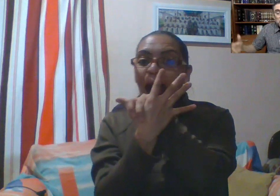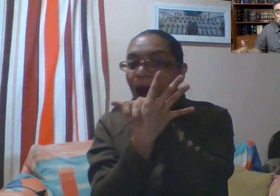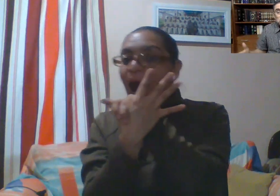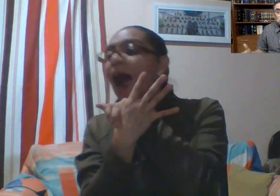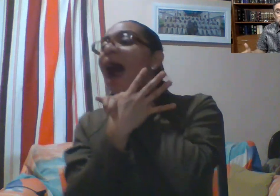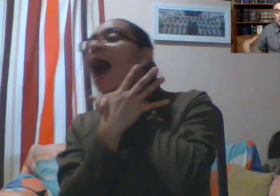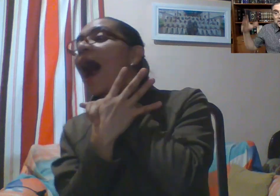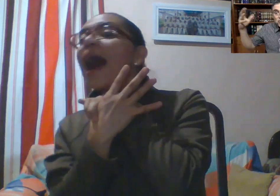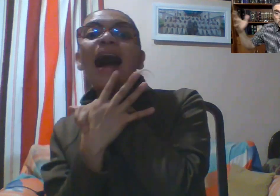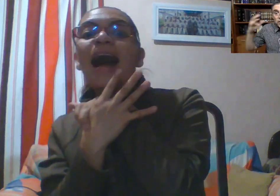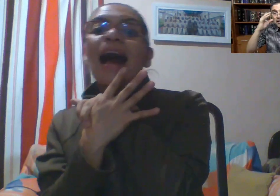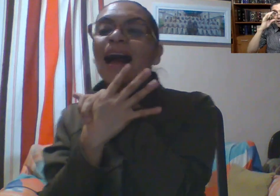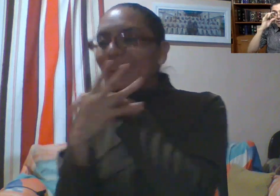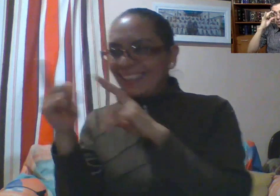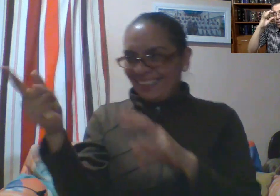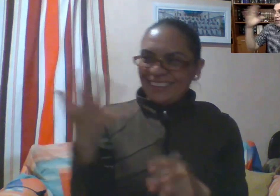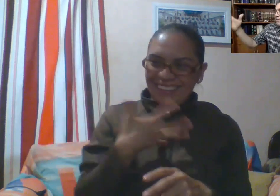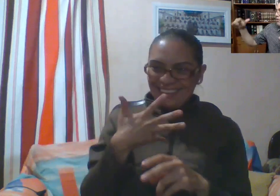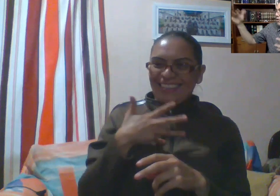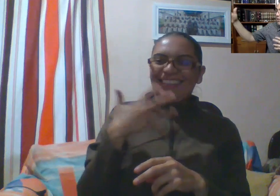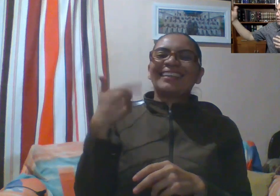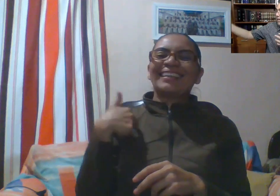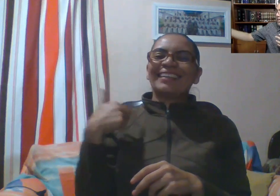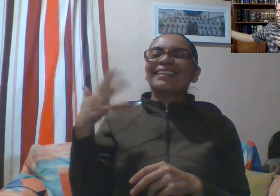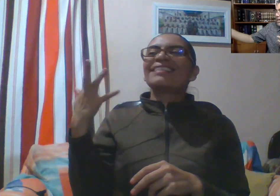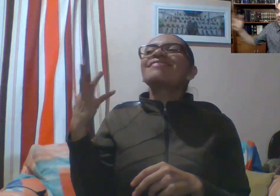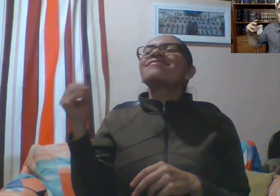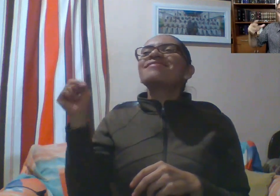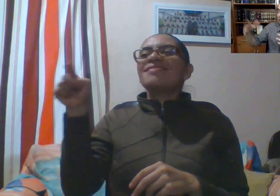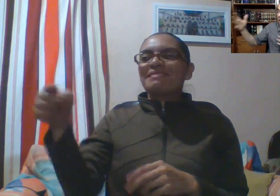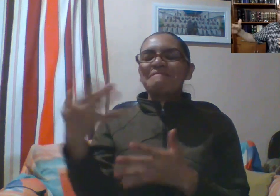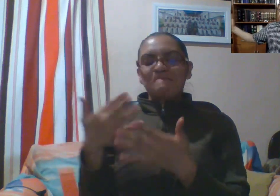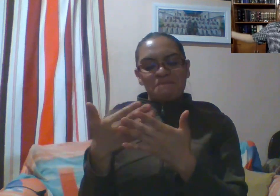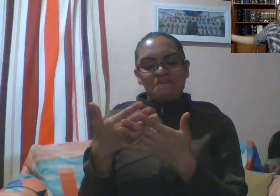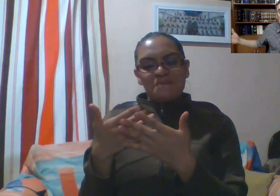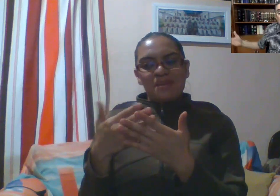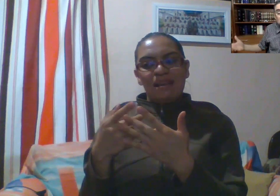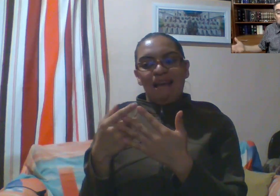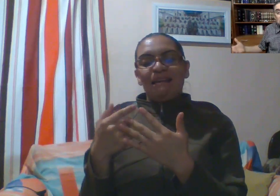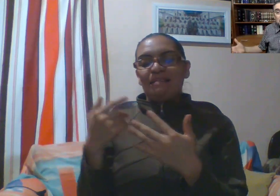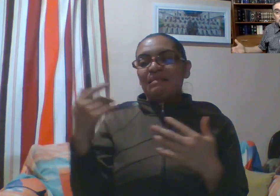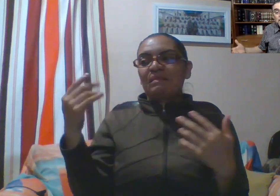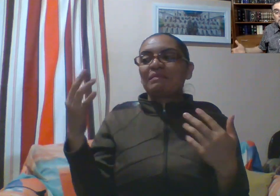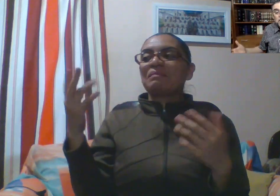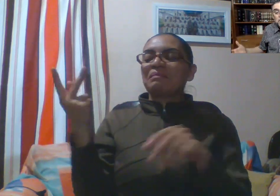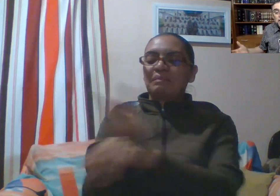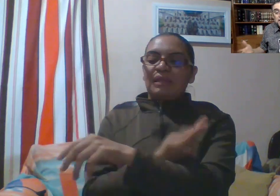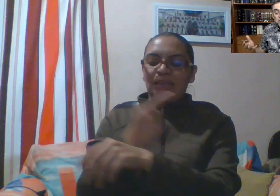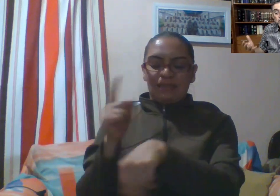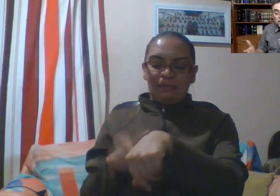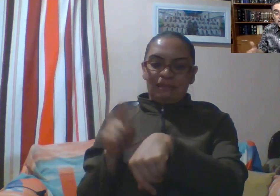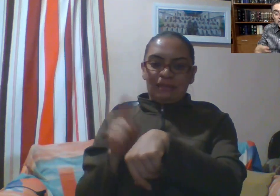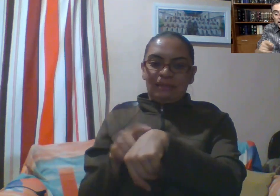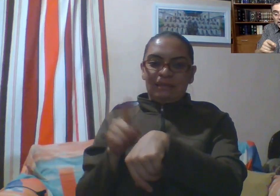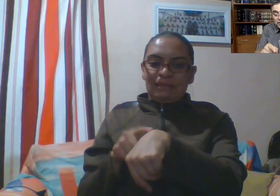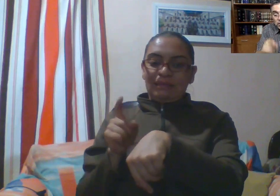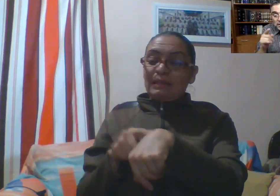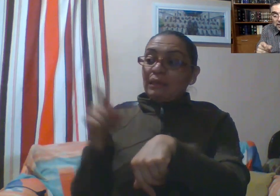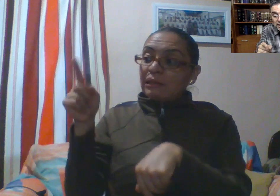Jesús y él se subió ahí, hizo cuentas de cuánto tardaría en llegar, en cuál árbol se va a subir, para que no se le pase y se sube. Y el texto dice que